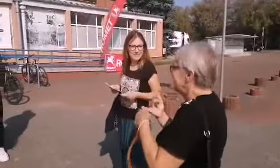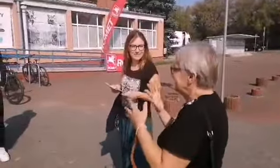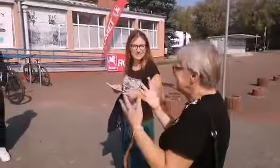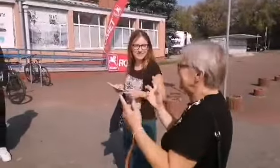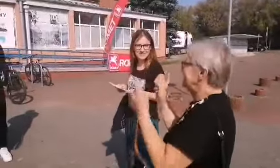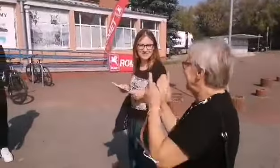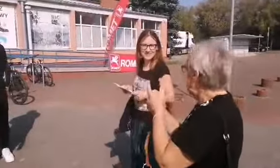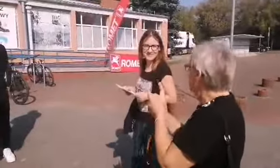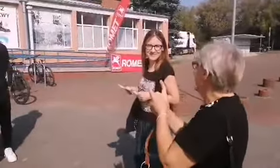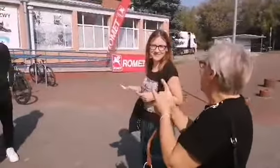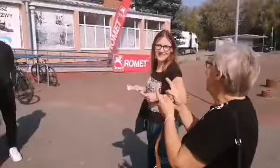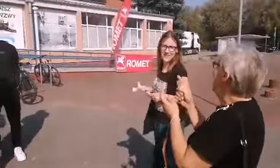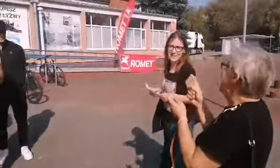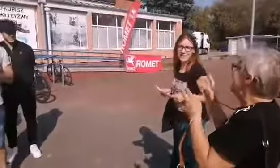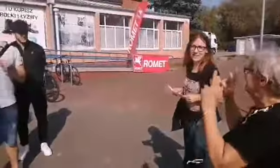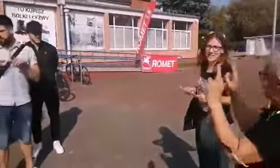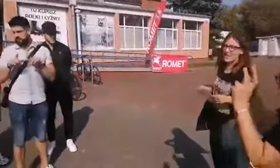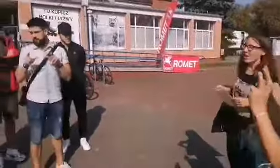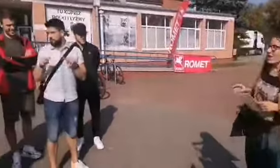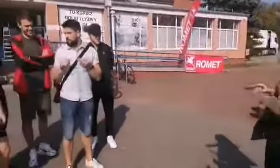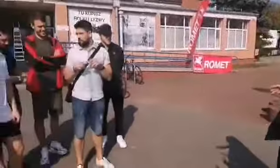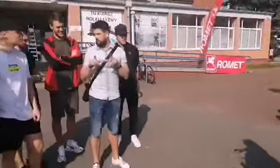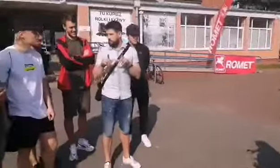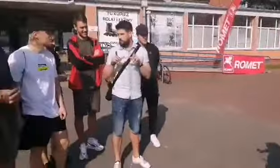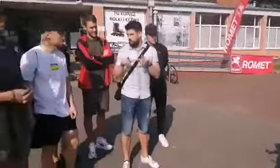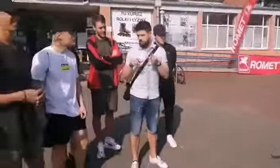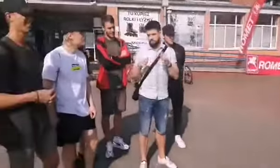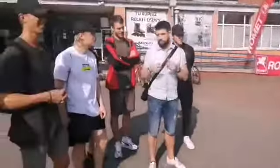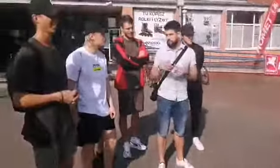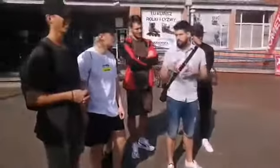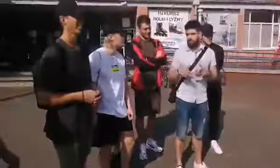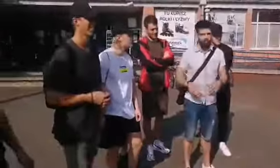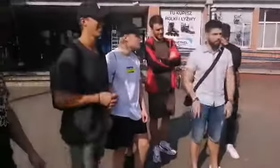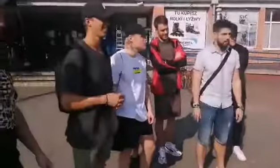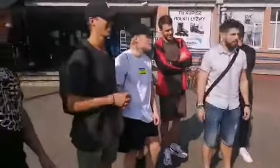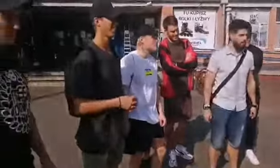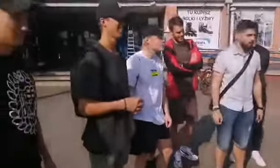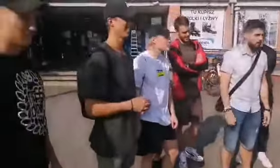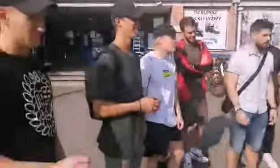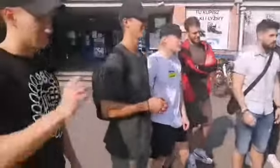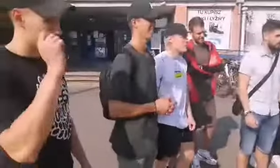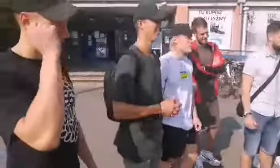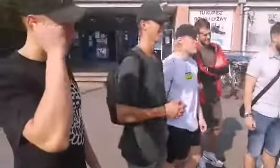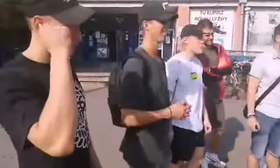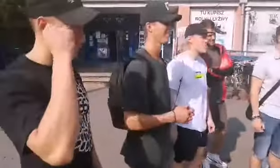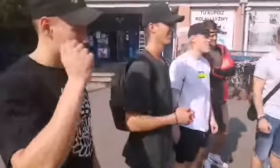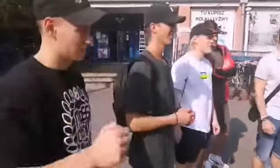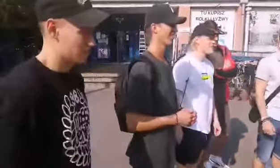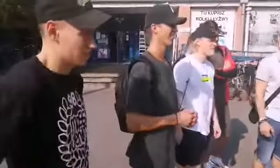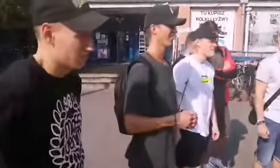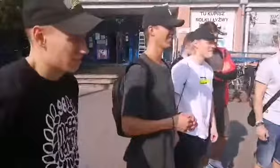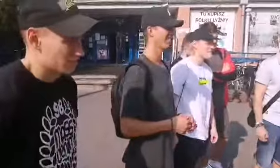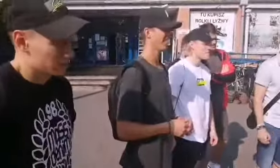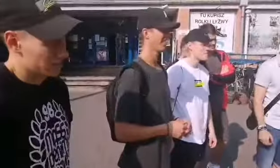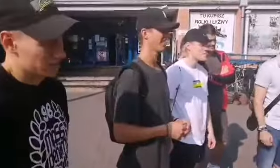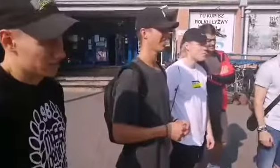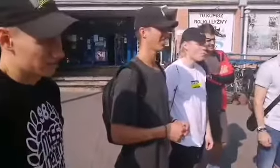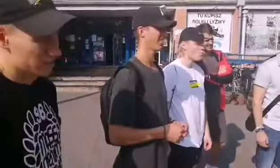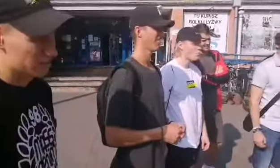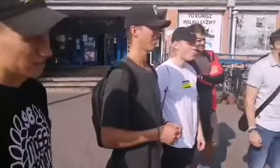ale wiesz, że w piątek macie wasz dzień, więc życzę